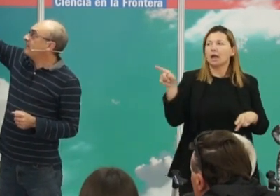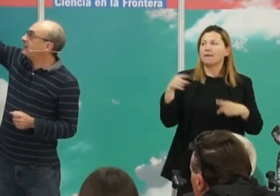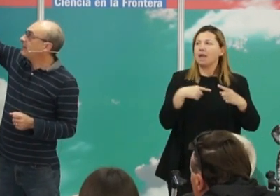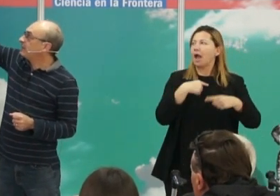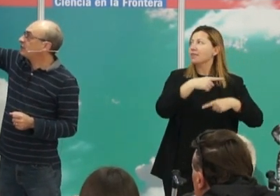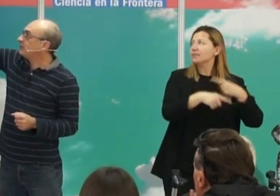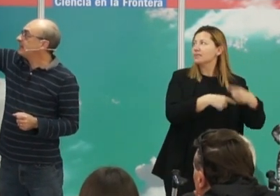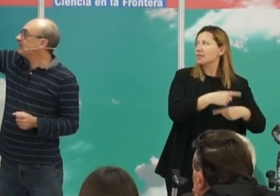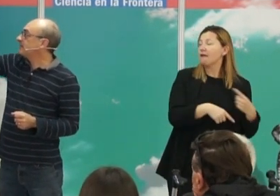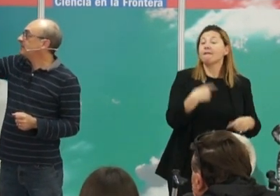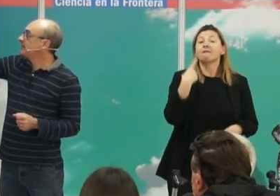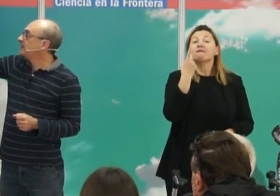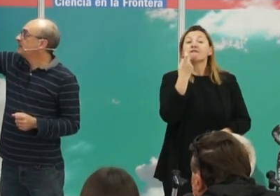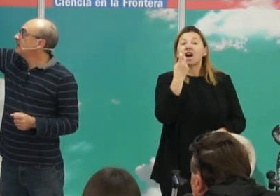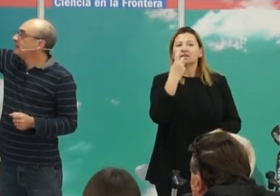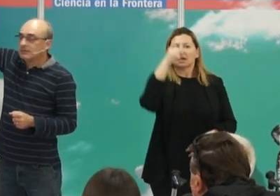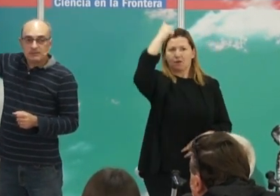Curiosamente, faltaban los hombres,